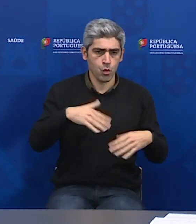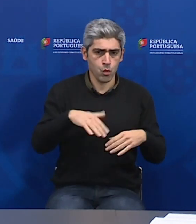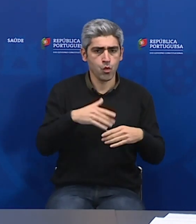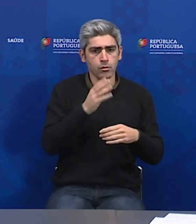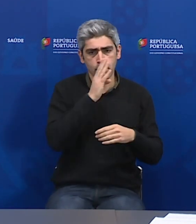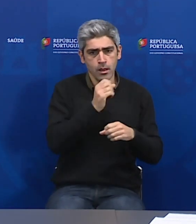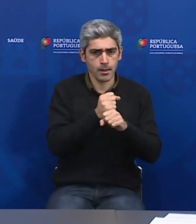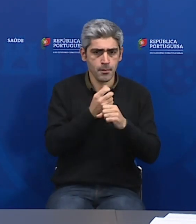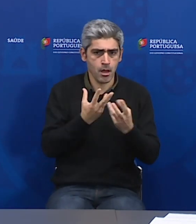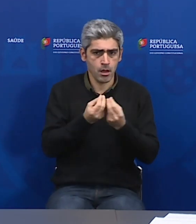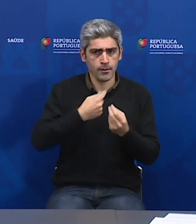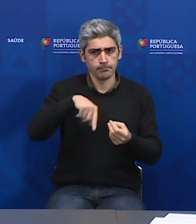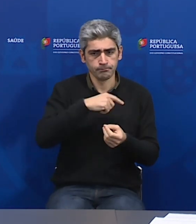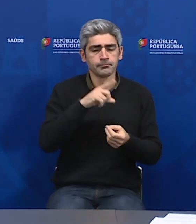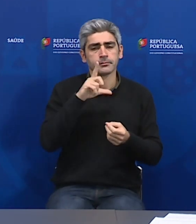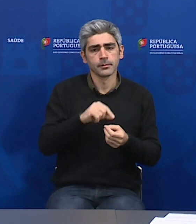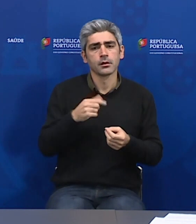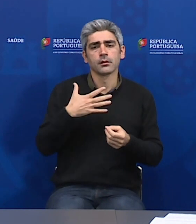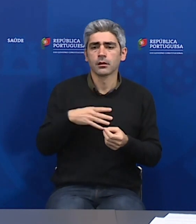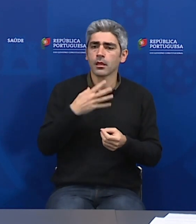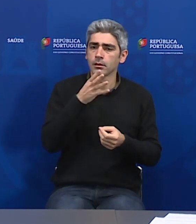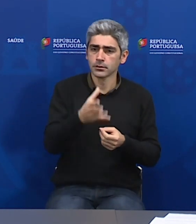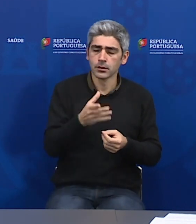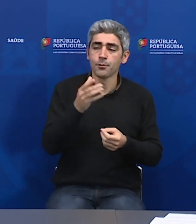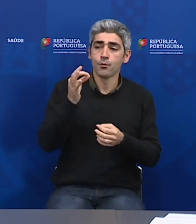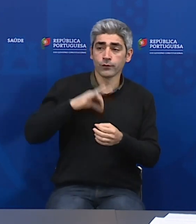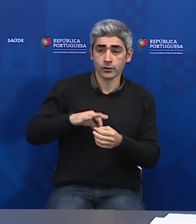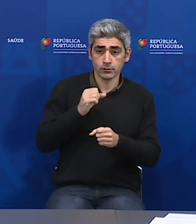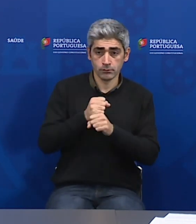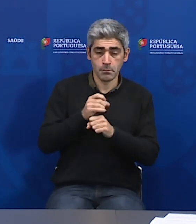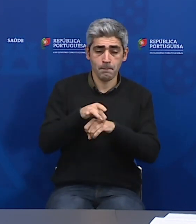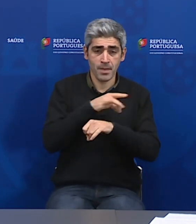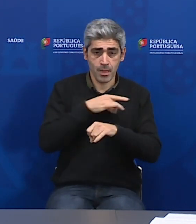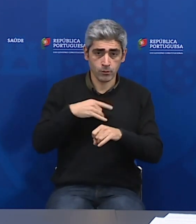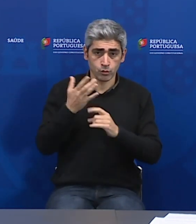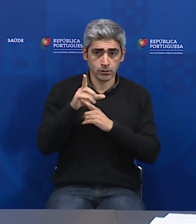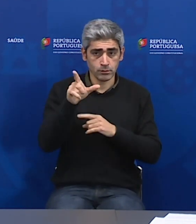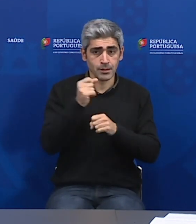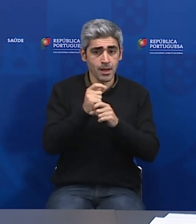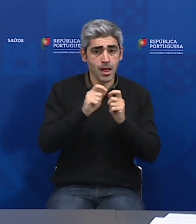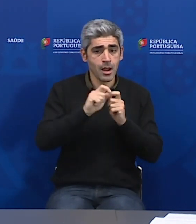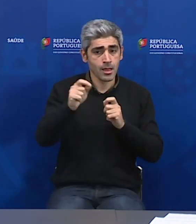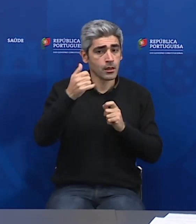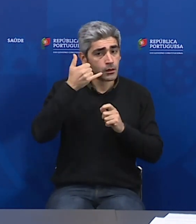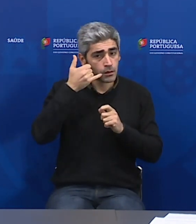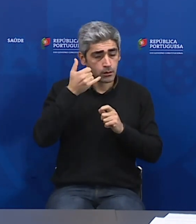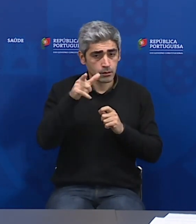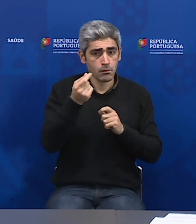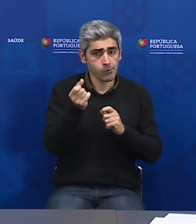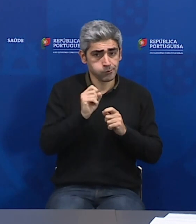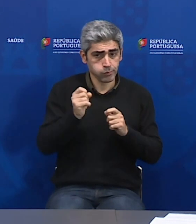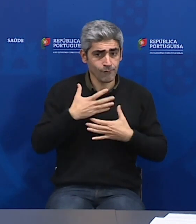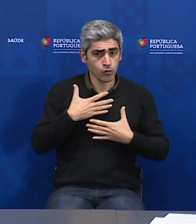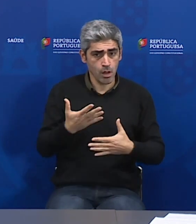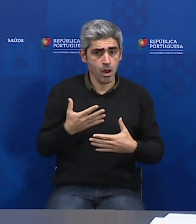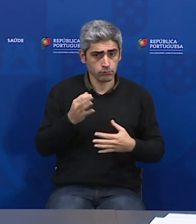neste momento, a trabalhar. Dizer também que os profissionais, neste caso médicos, estão a trabalhar na LAM, estão a trabalhar gratuitamente, são